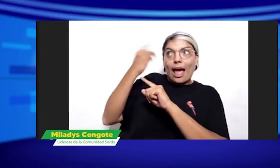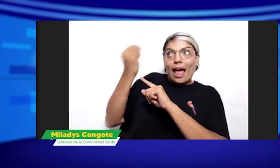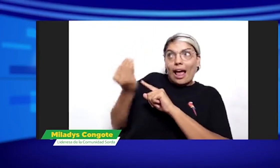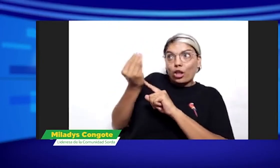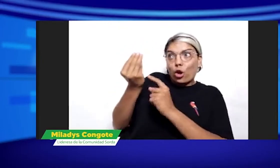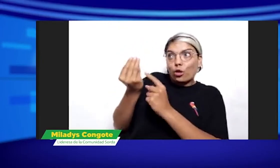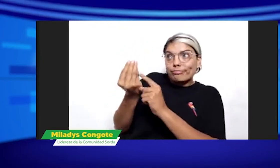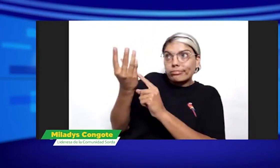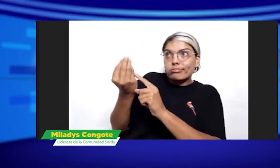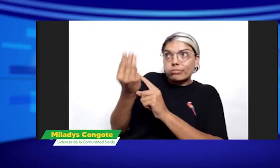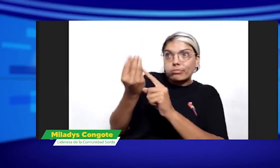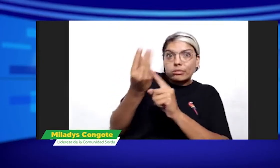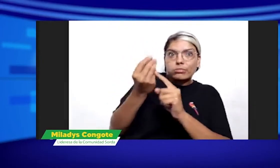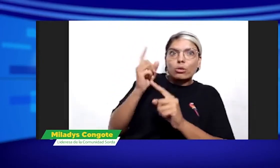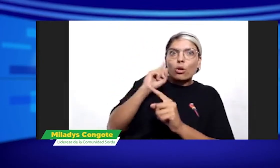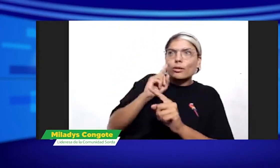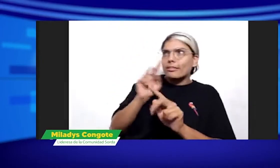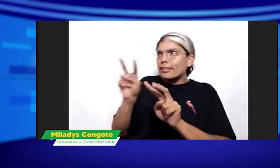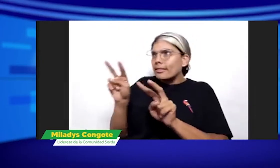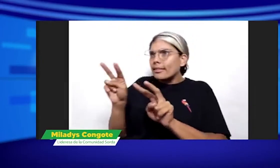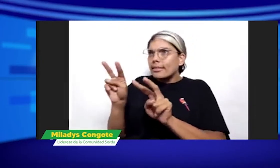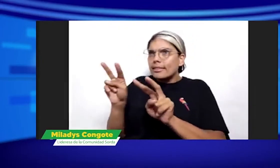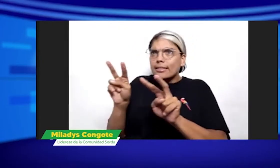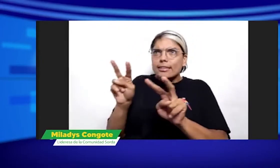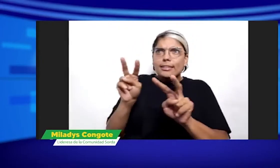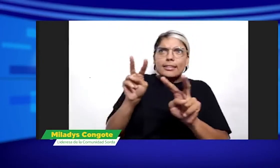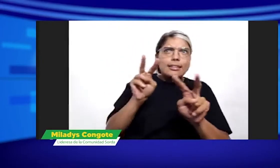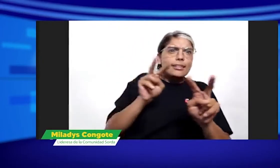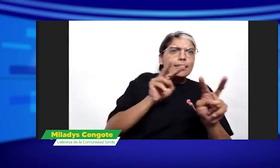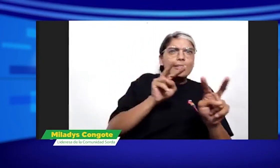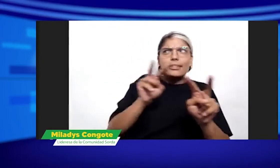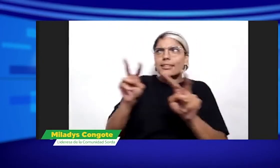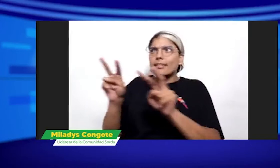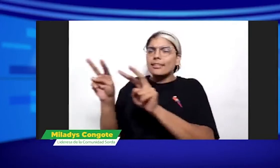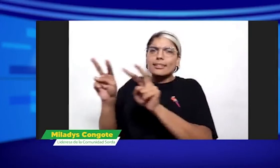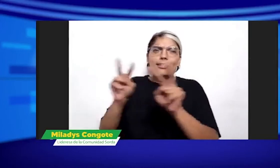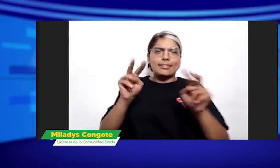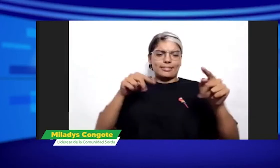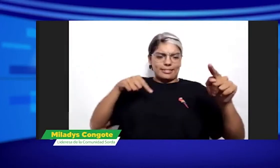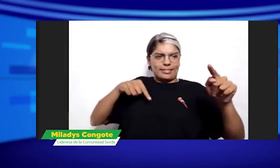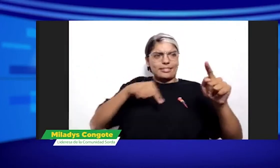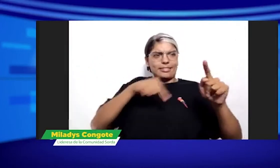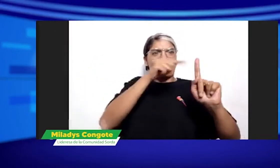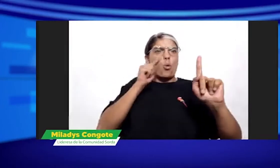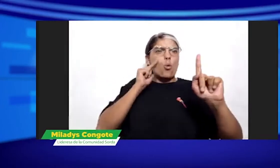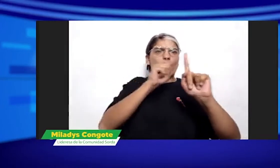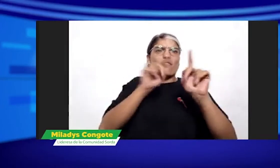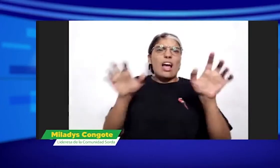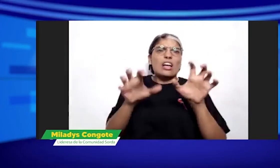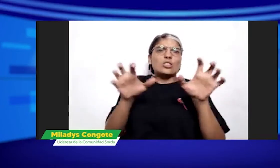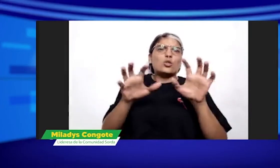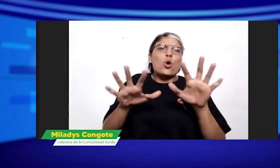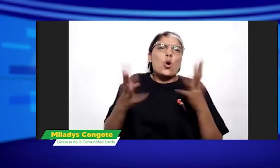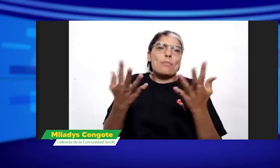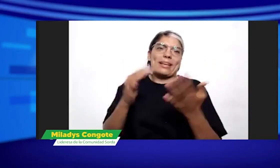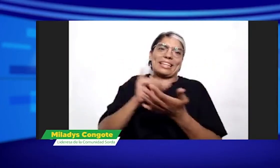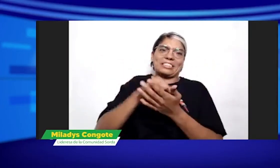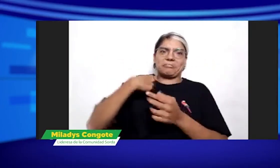ideologías diversas. Y viendo las distintas opiniones de la